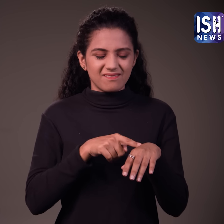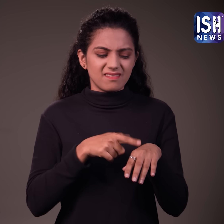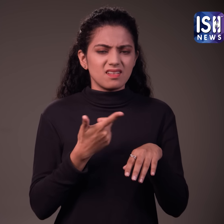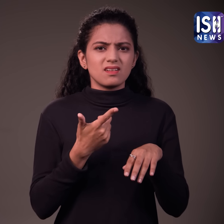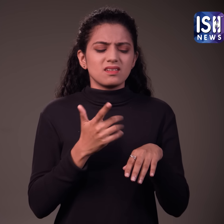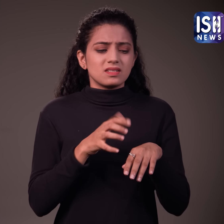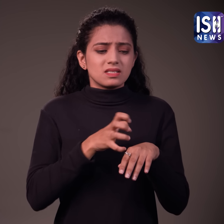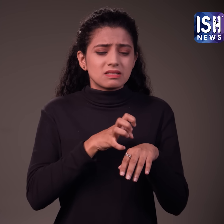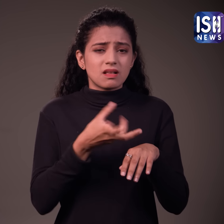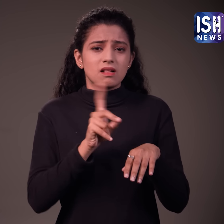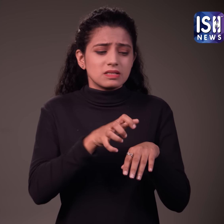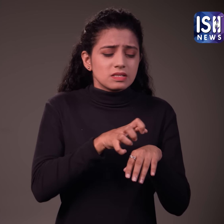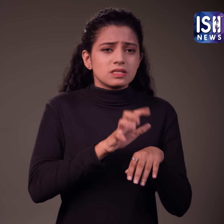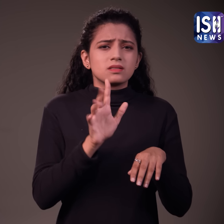हवा के संपर्क में रहने दे